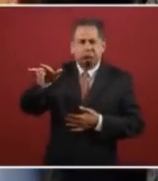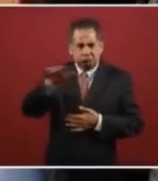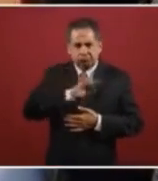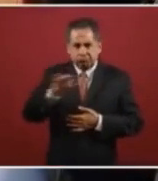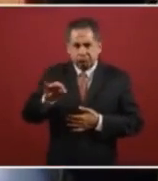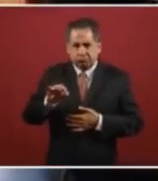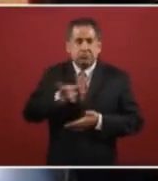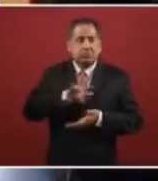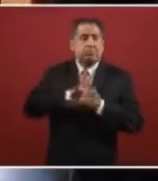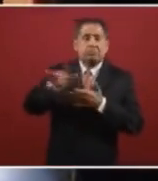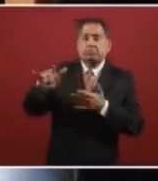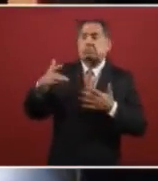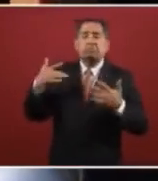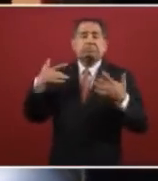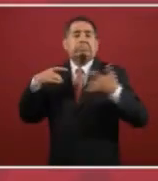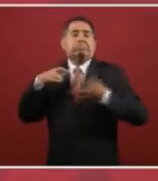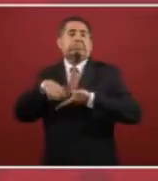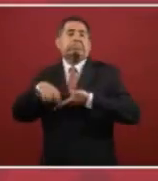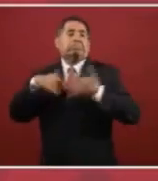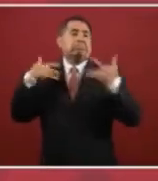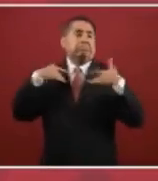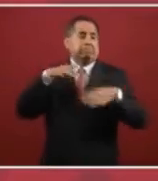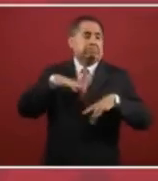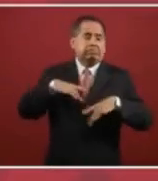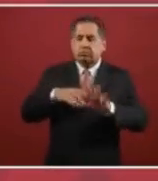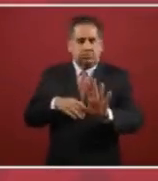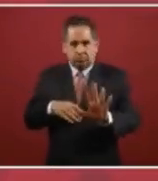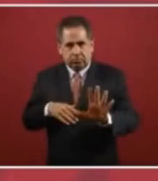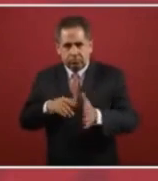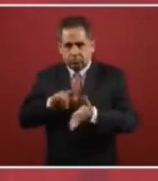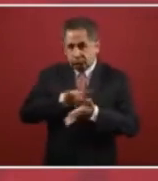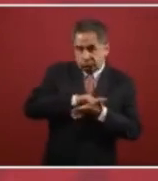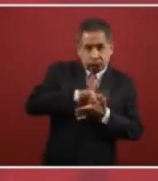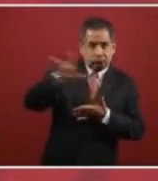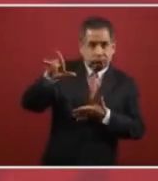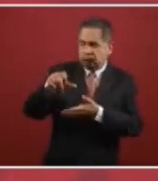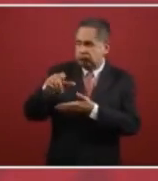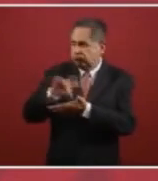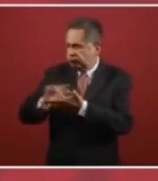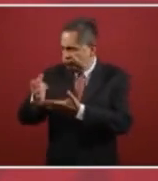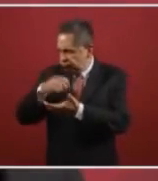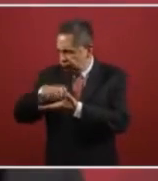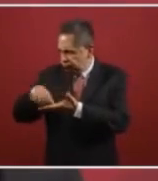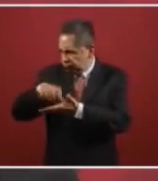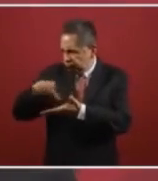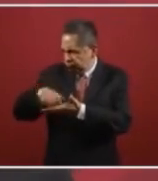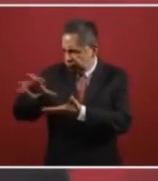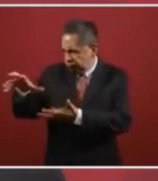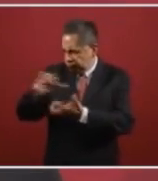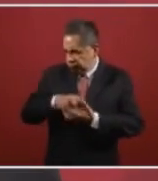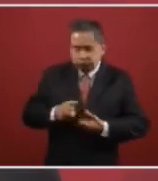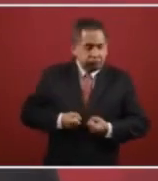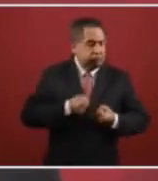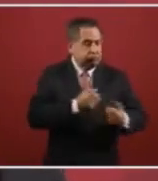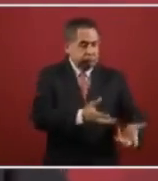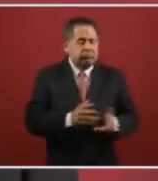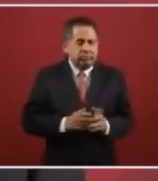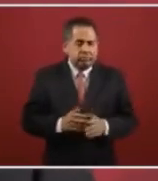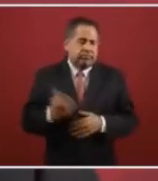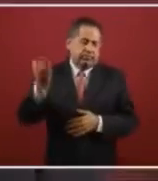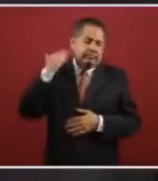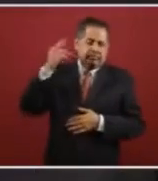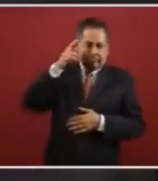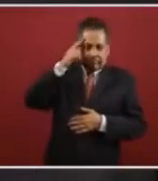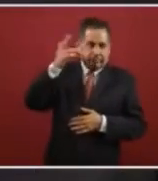no para ir de compras o utilizar como era antes los aviones para ir de compras o los